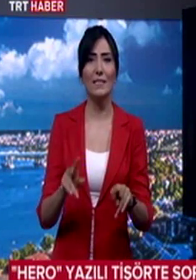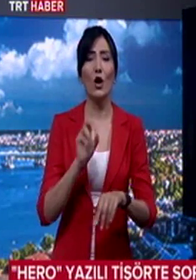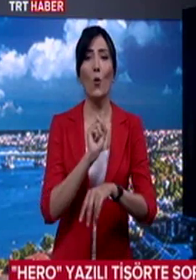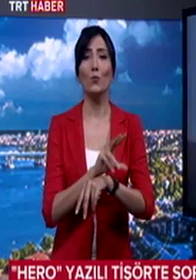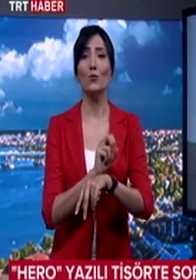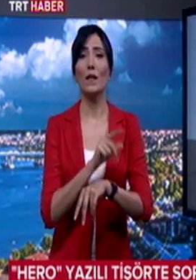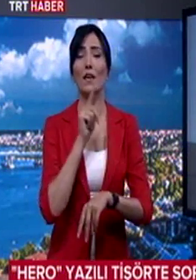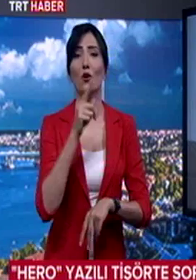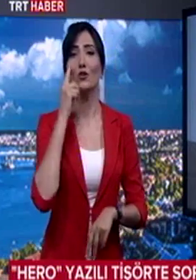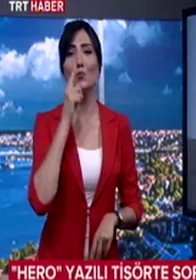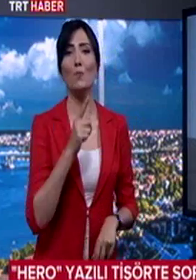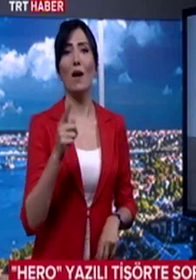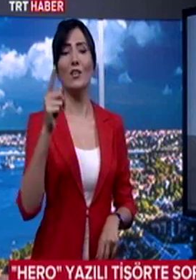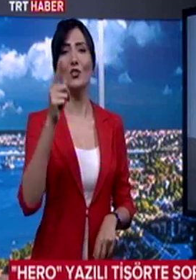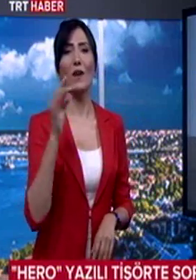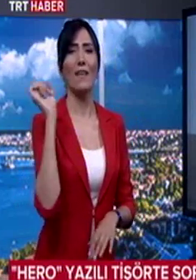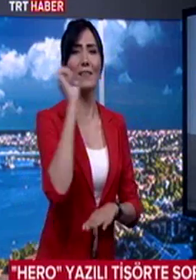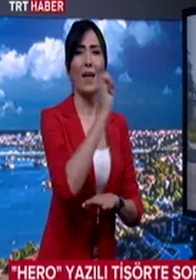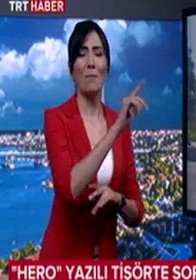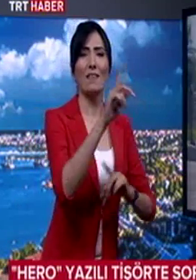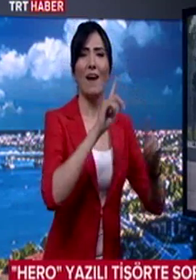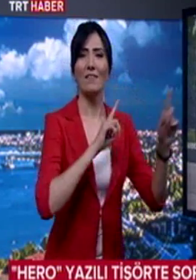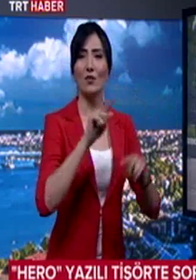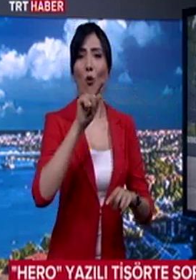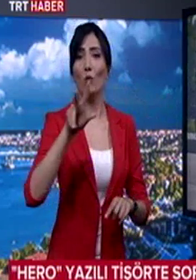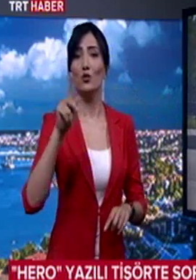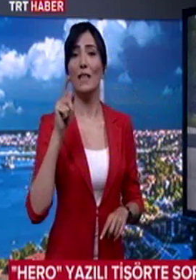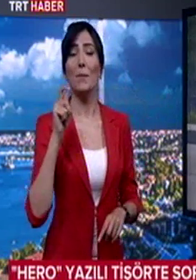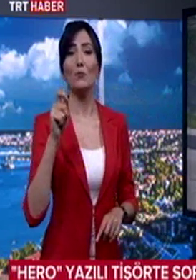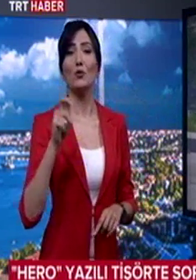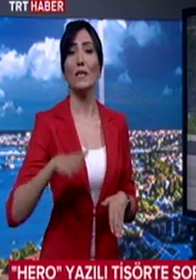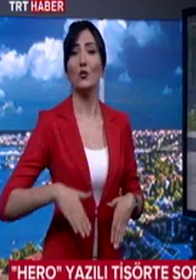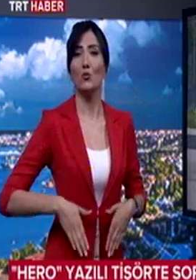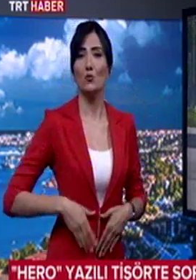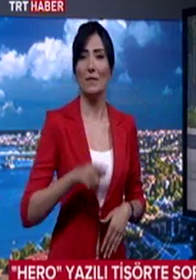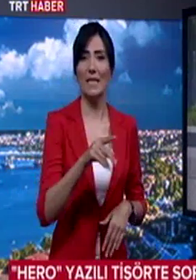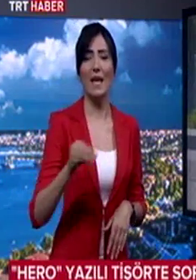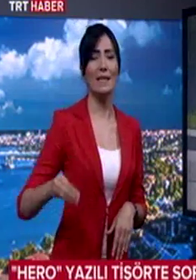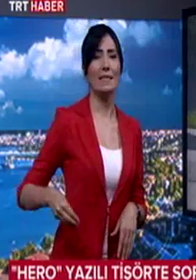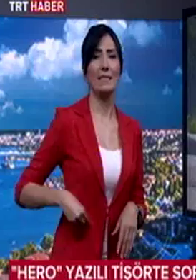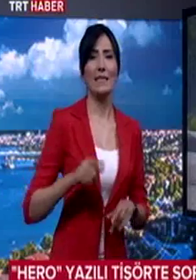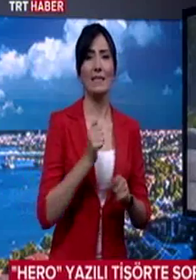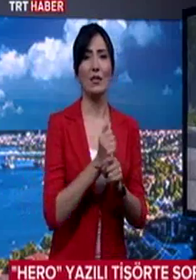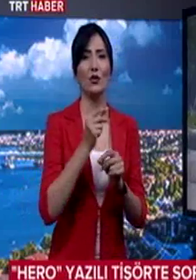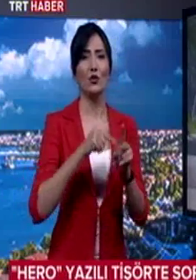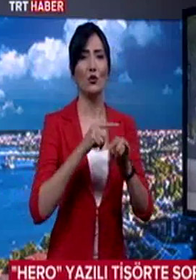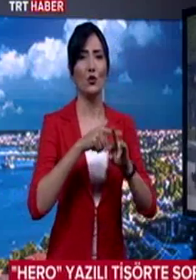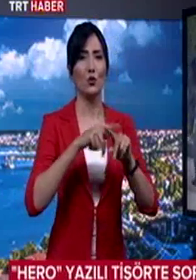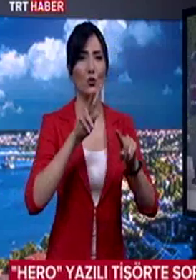görülen Cumhurbaşkanına suikast davasının 13 Temmuz'daki duruşmasına sanık Gökhan Güçlü